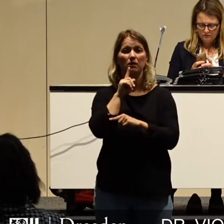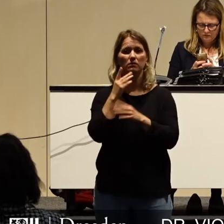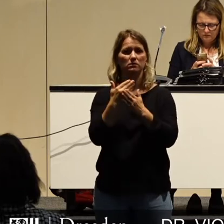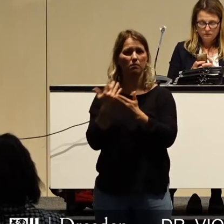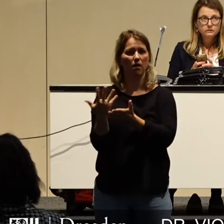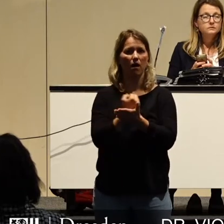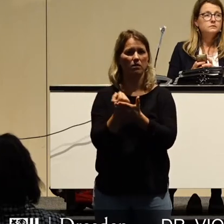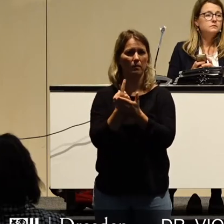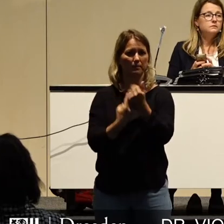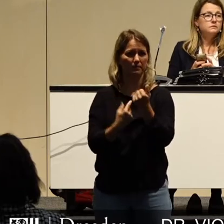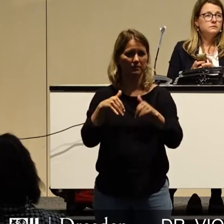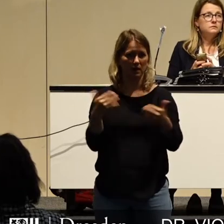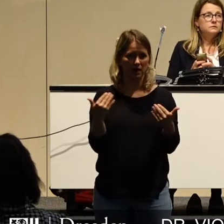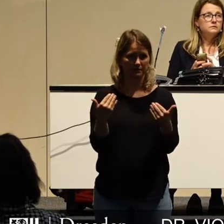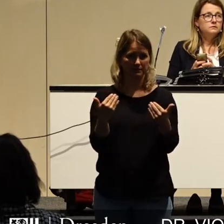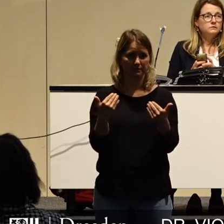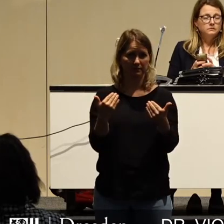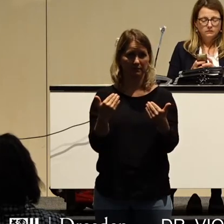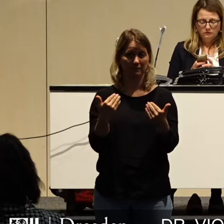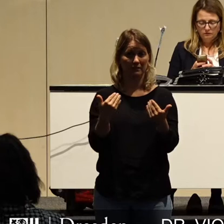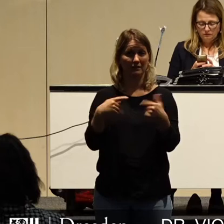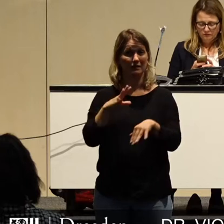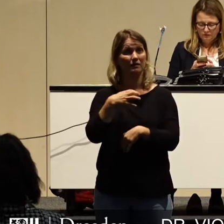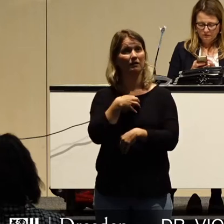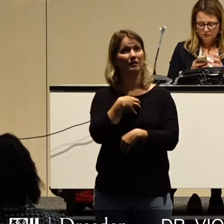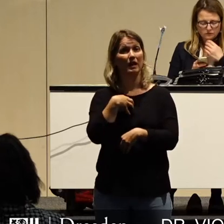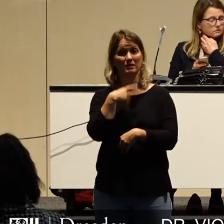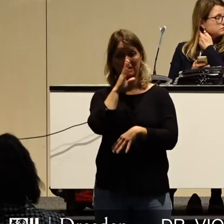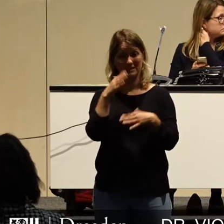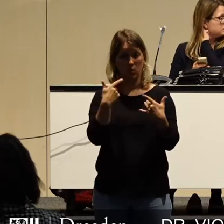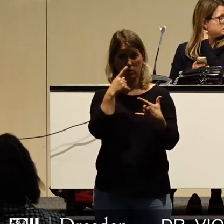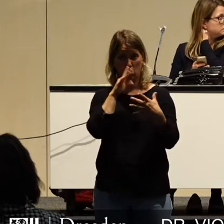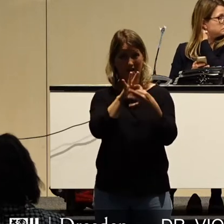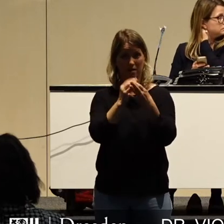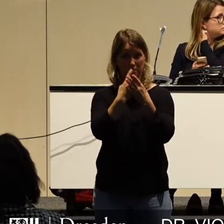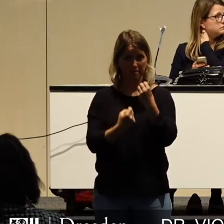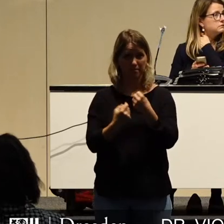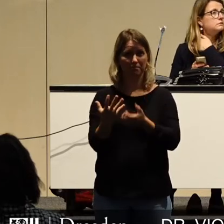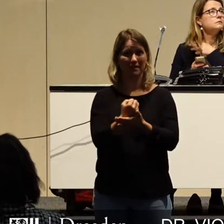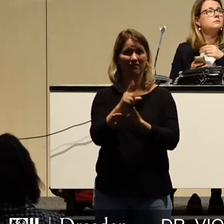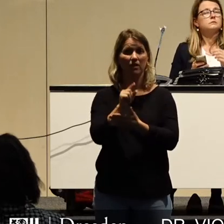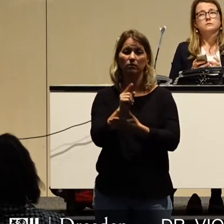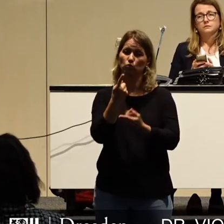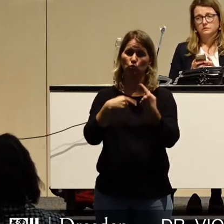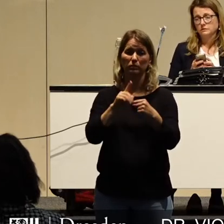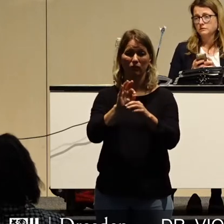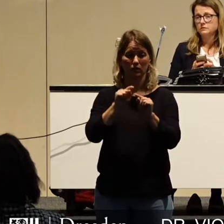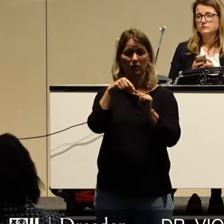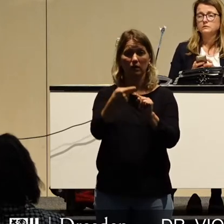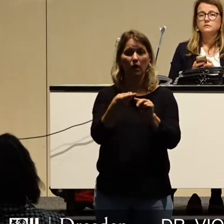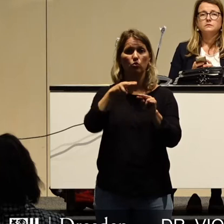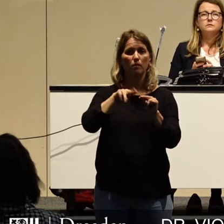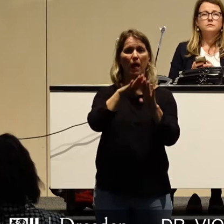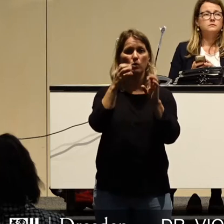Diese Einnahmeausfälle für Dresden werden sich nicht nur auf das Jahr 2020 beziehen, sie werden auch unseren zu erstellenden Doppelhaushalt